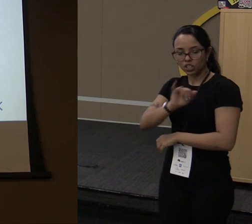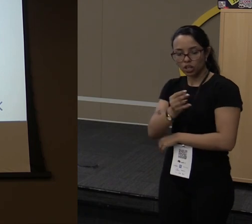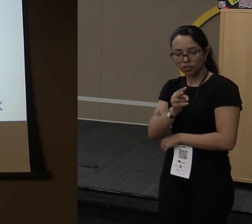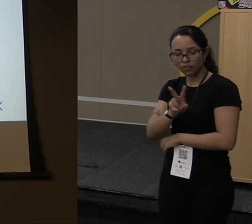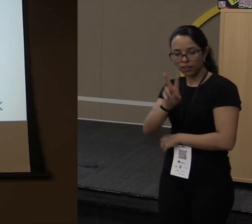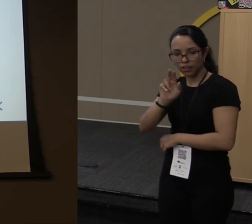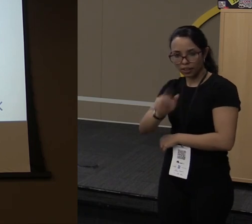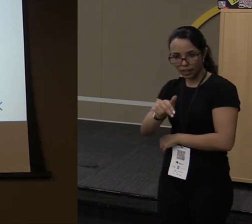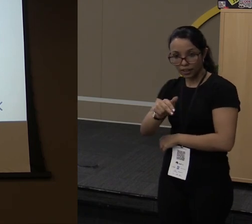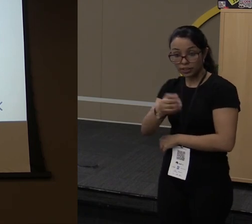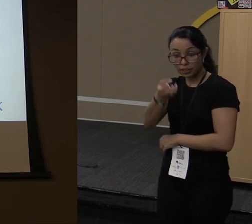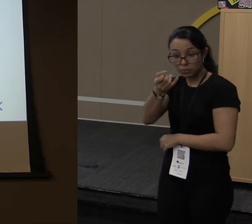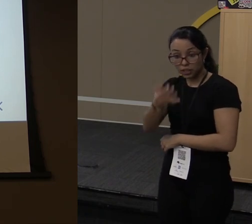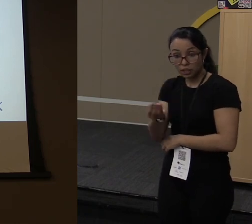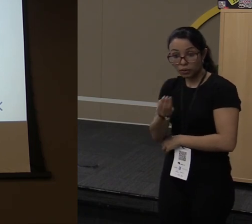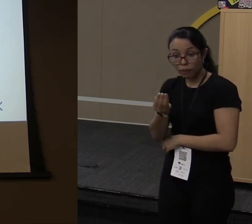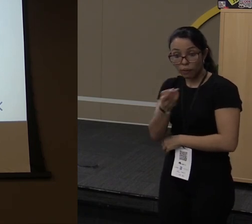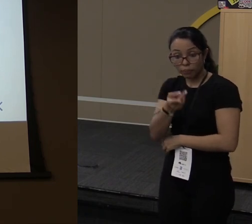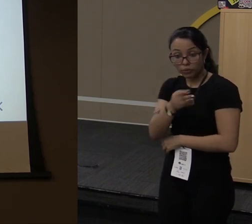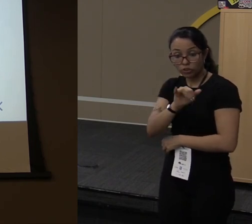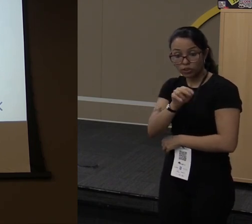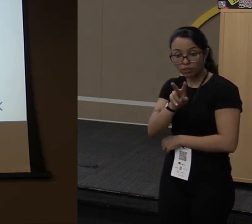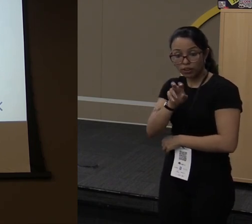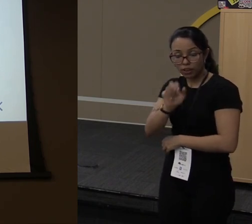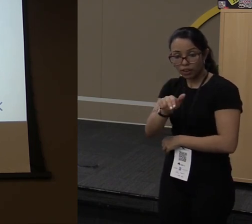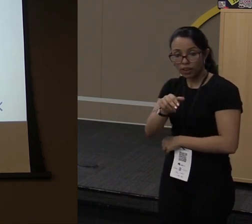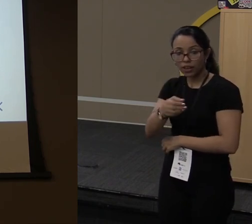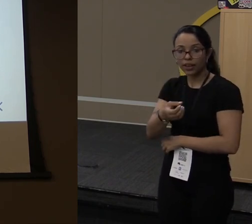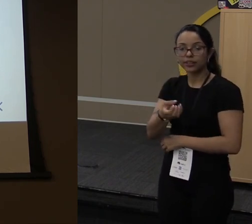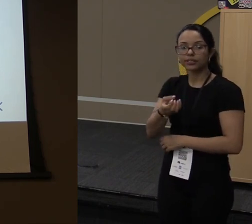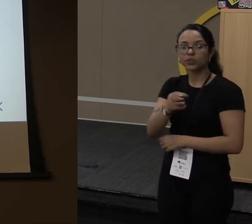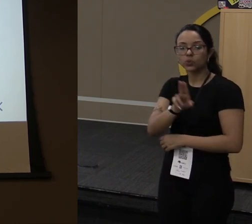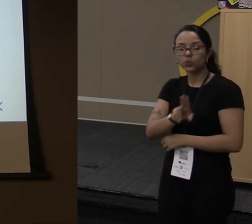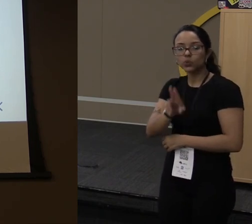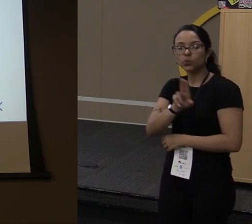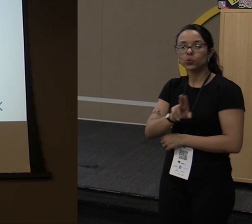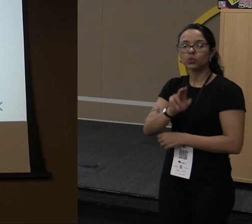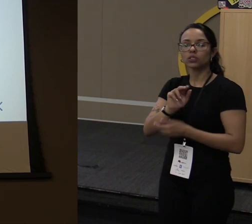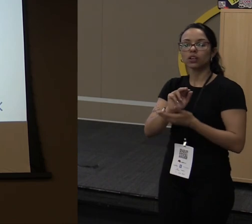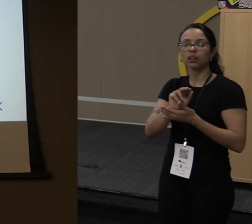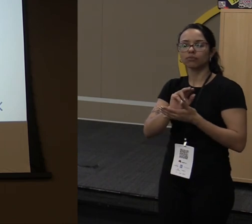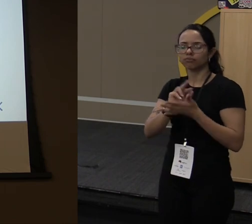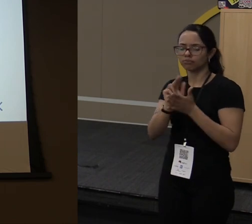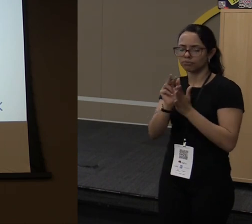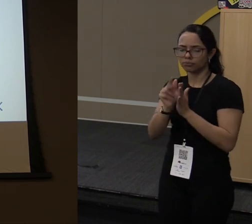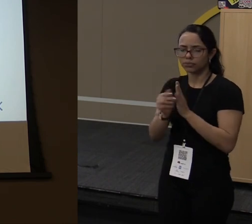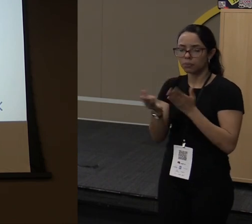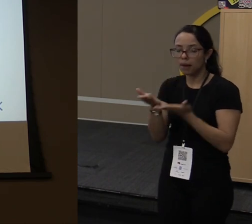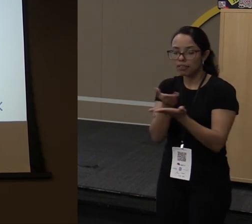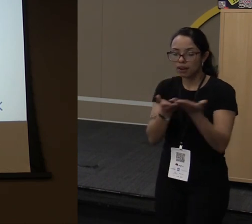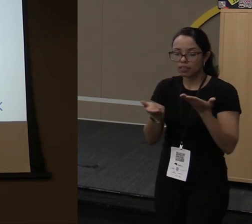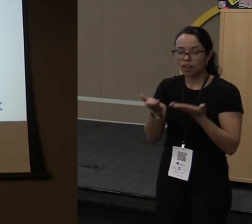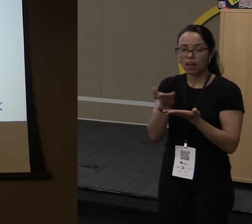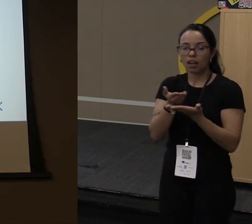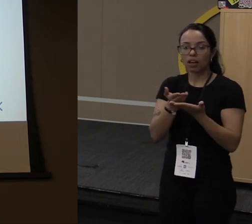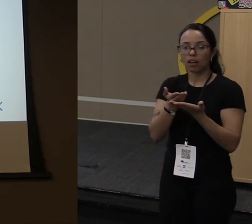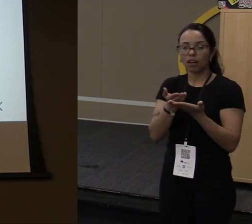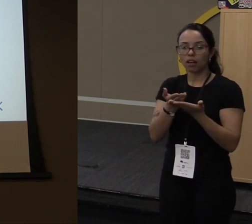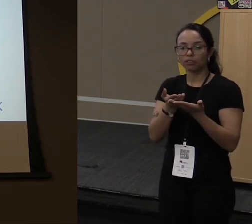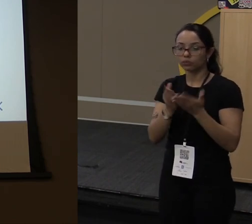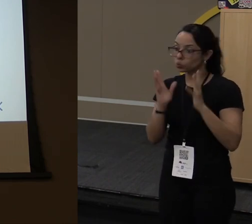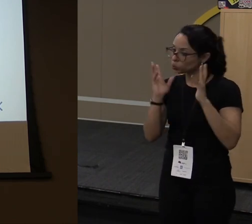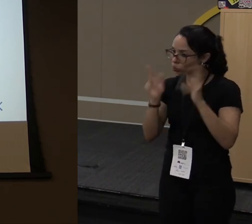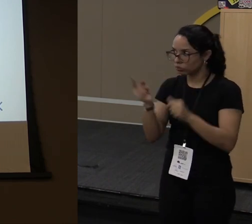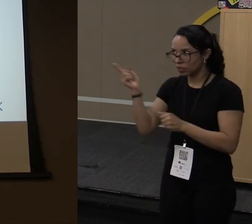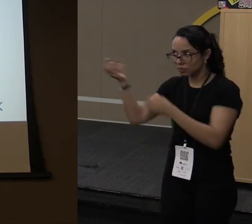explicando como a JVM utiliza Invoke Dynamics e Math Handles pra tratar tudo